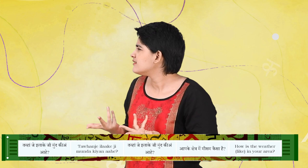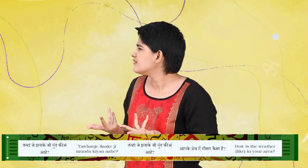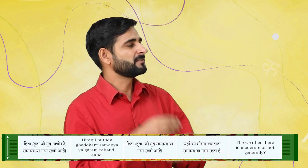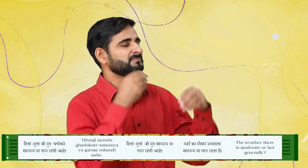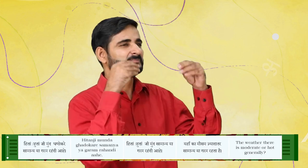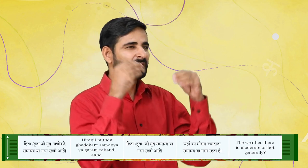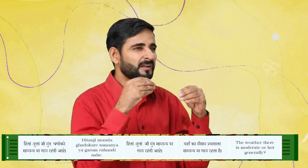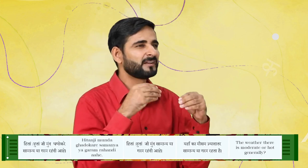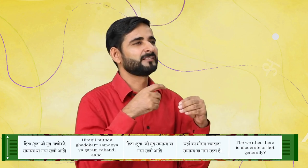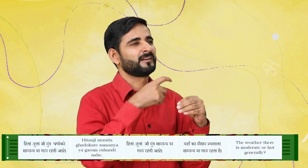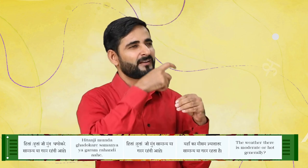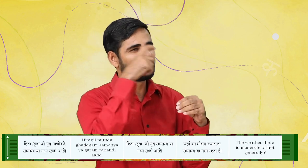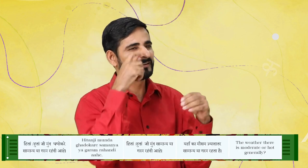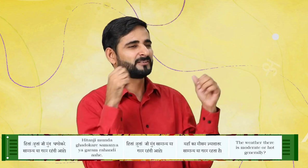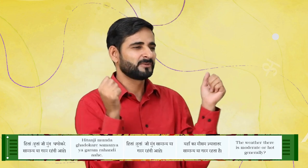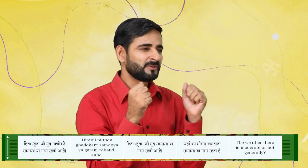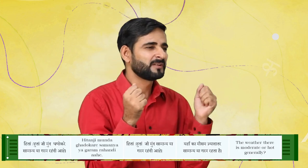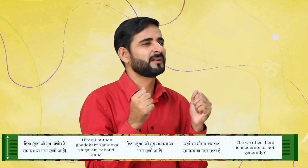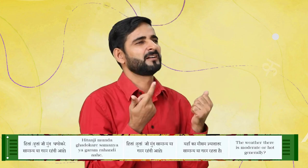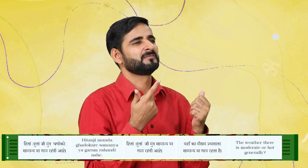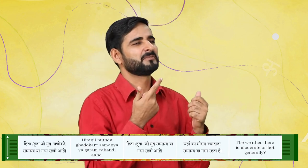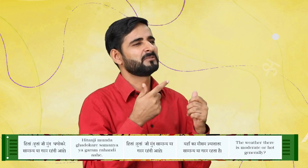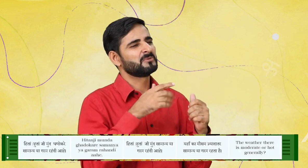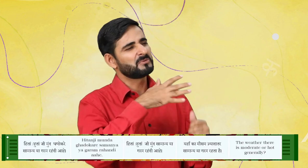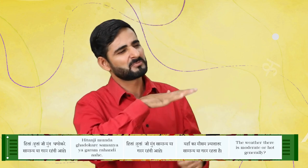हुता जी मुन्द घणो करे समाने या गरम रहंदी आहे.